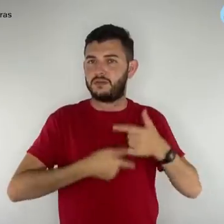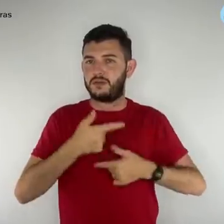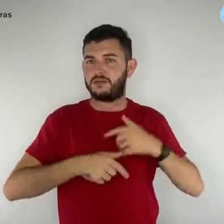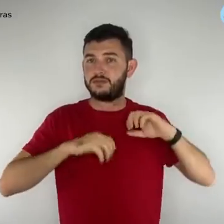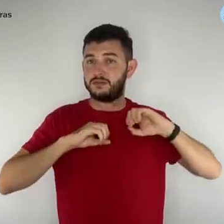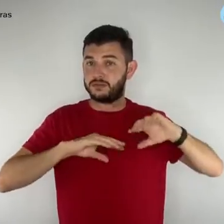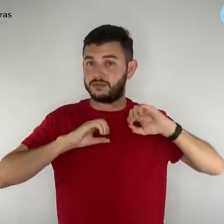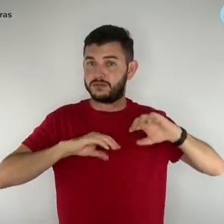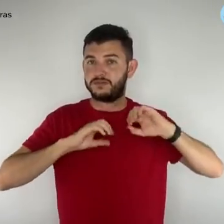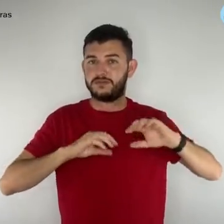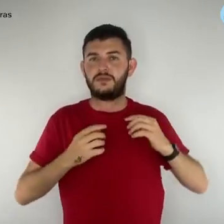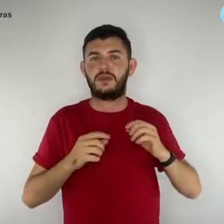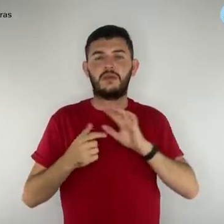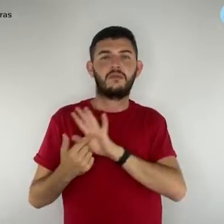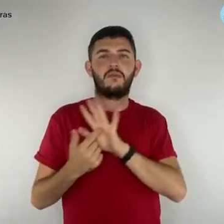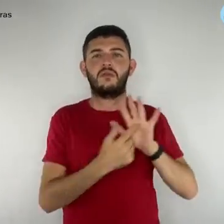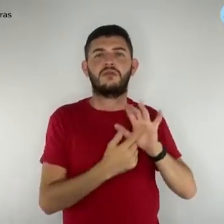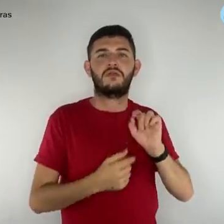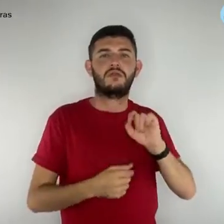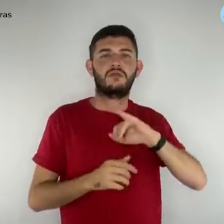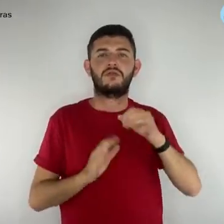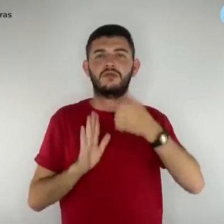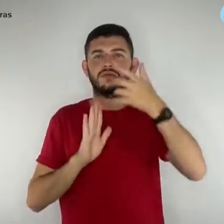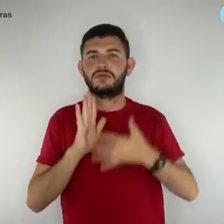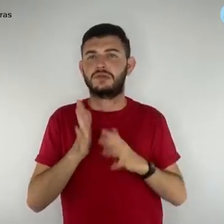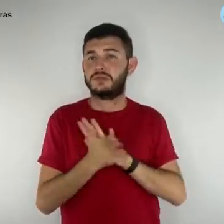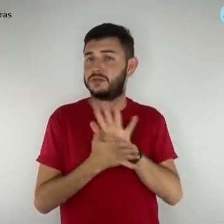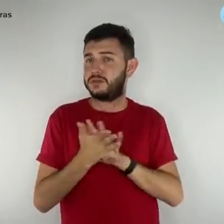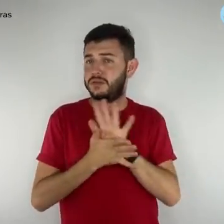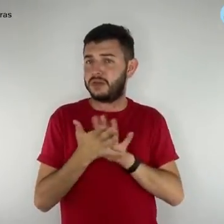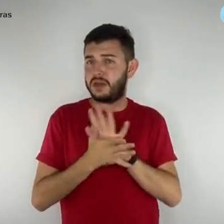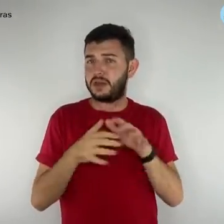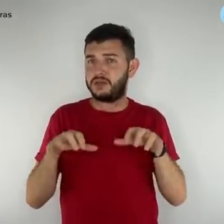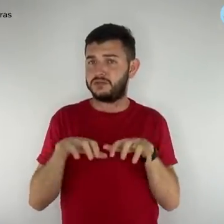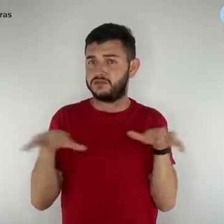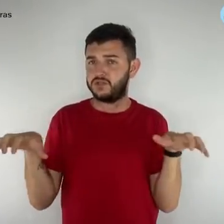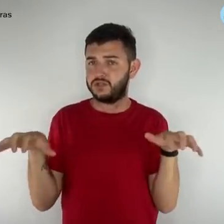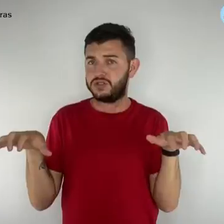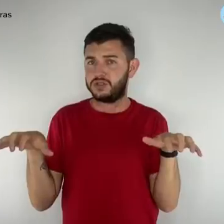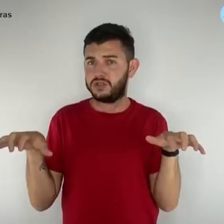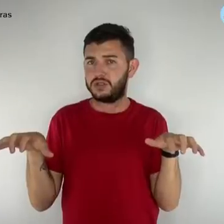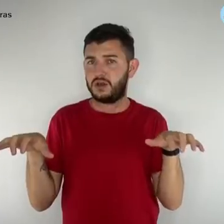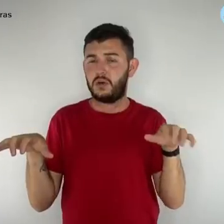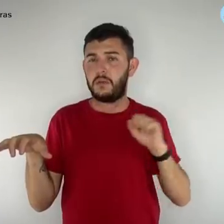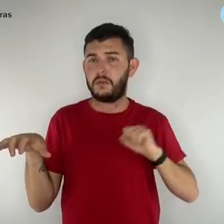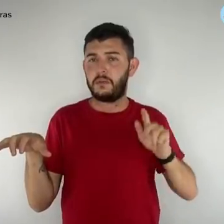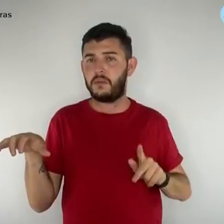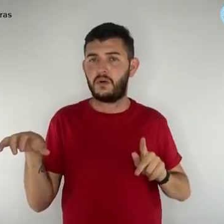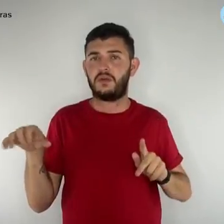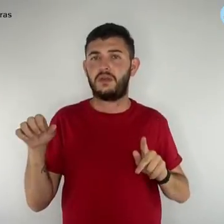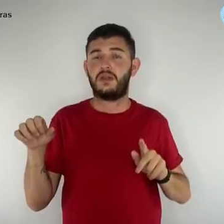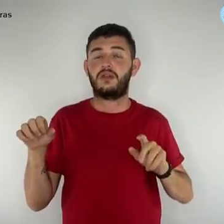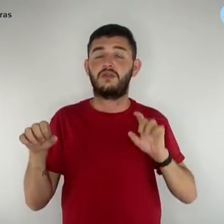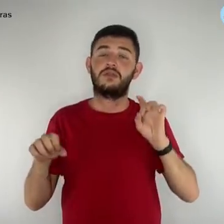apontando que não se justifica a distinção em relação à aposentadoria especial.